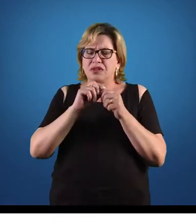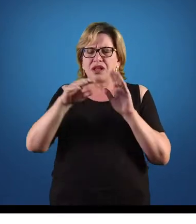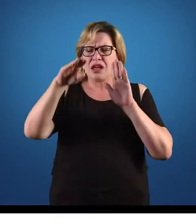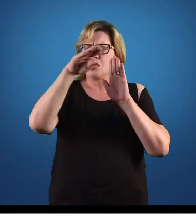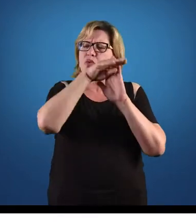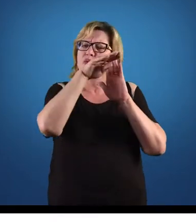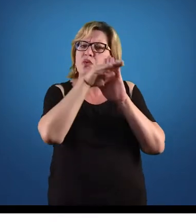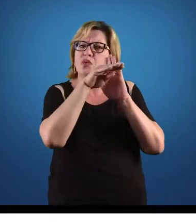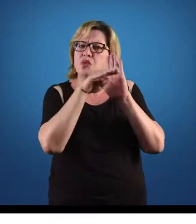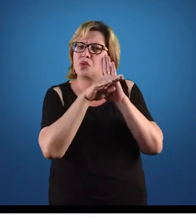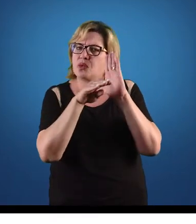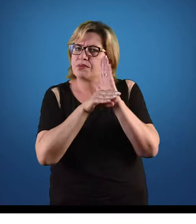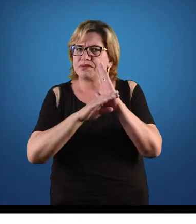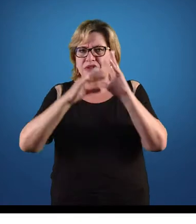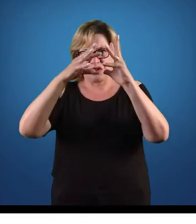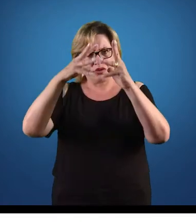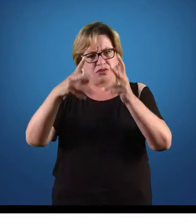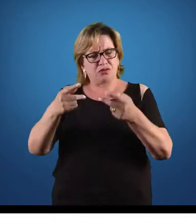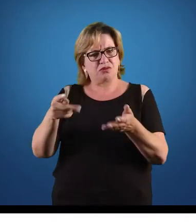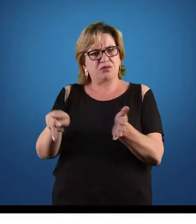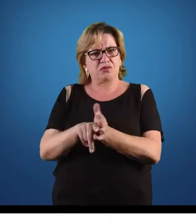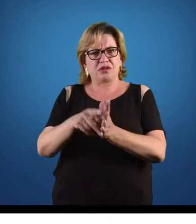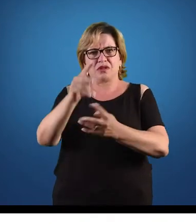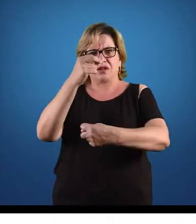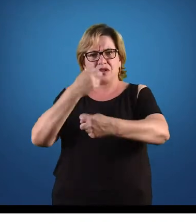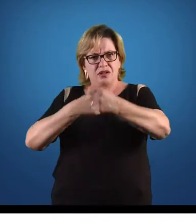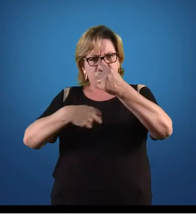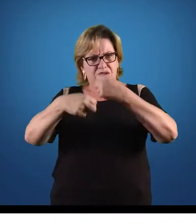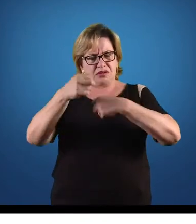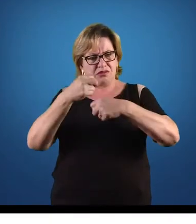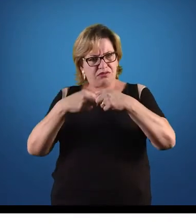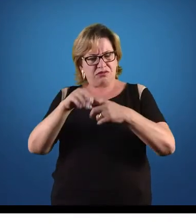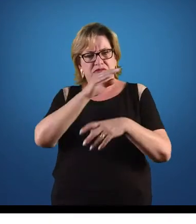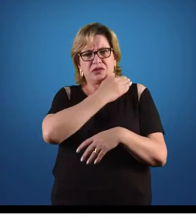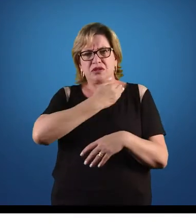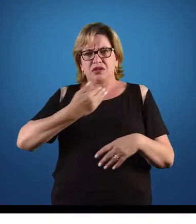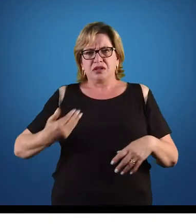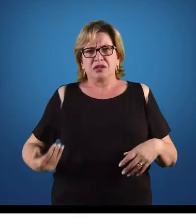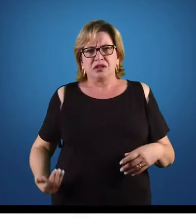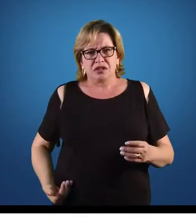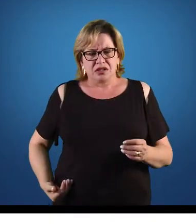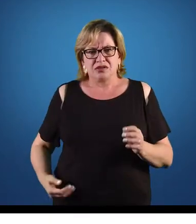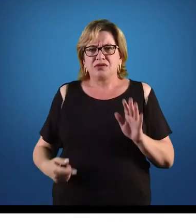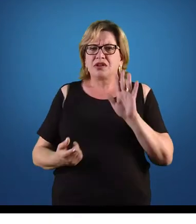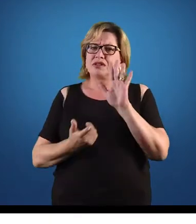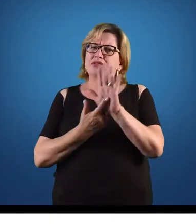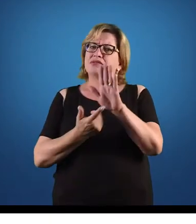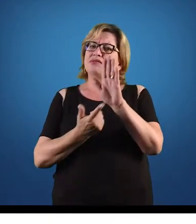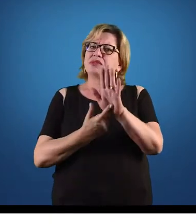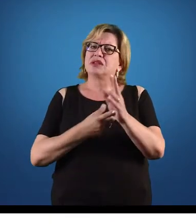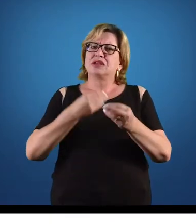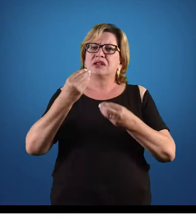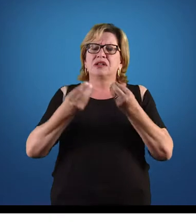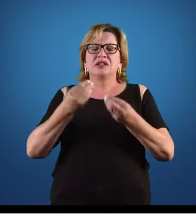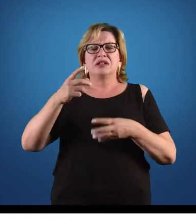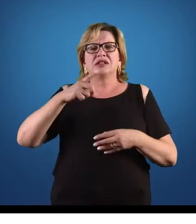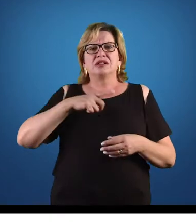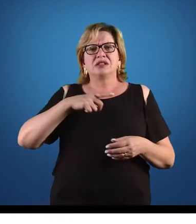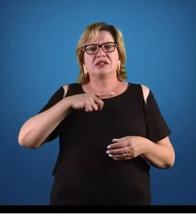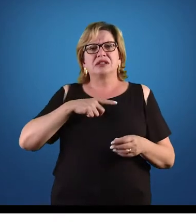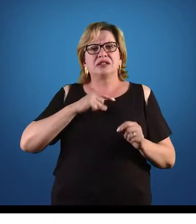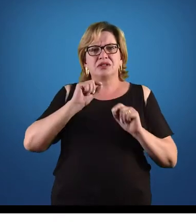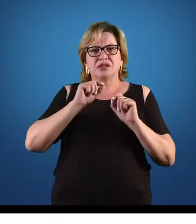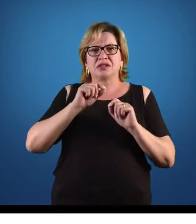planejamento em relação à questão econômica do Estado. Vai ser um modelo que a gente chama de